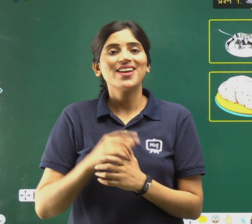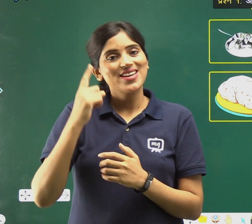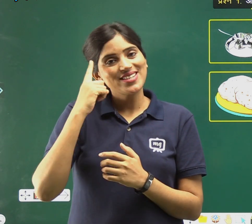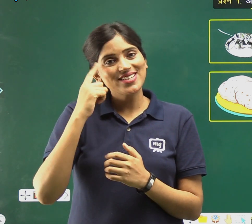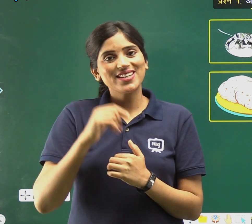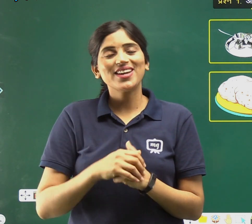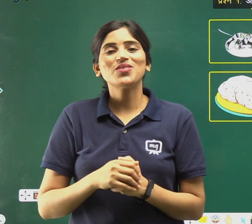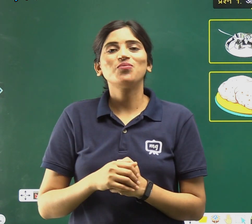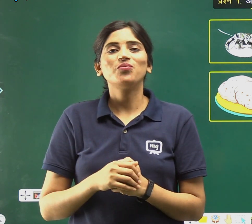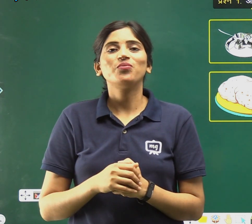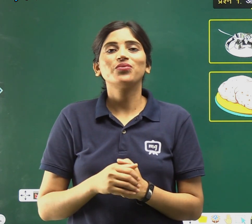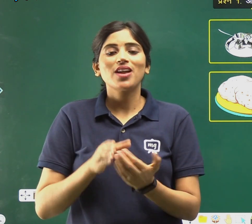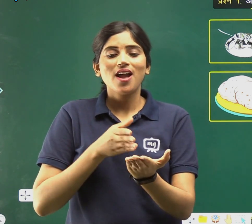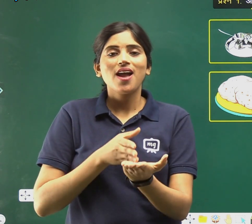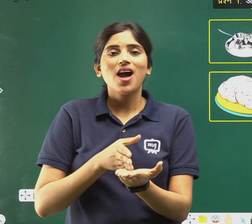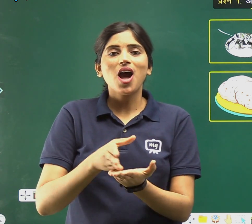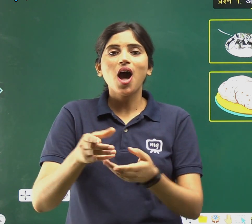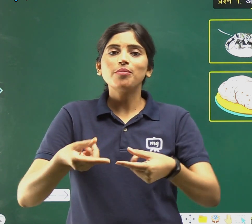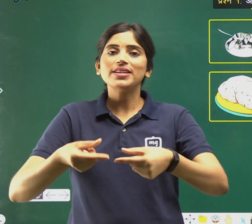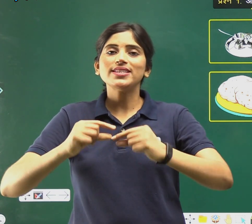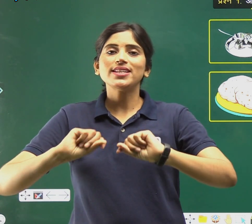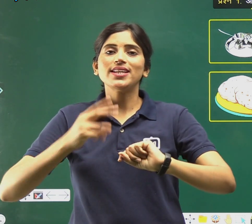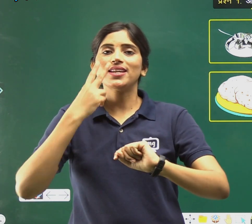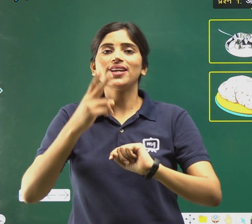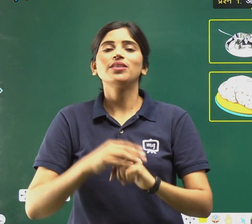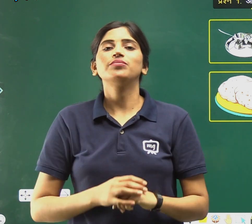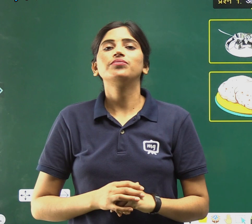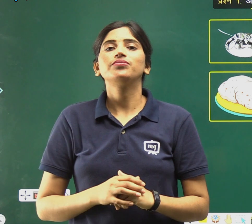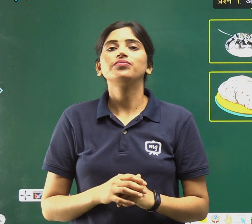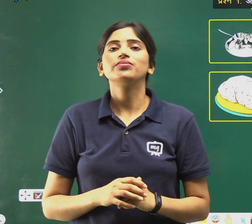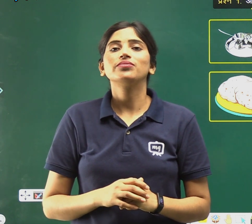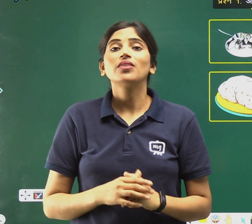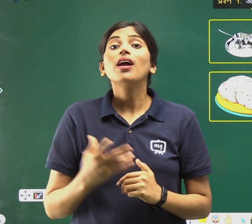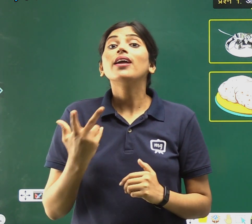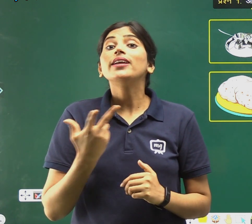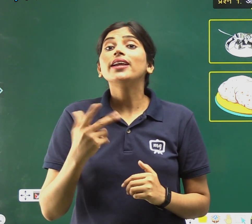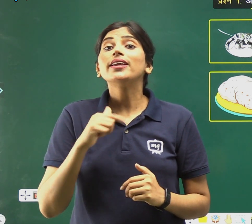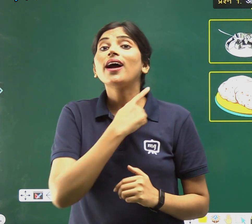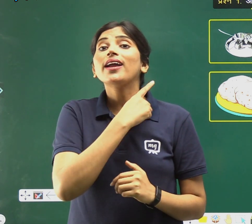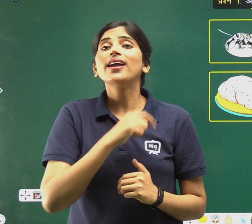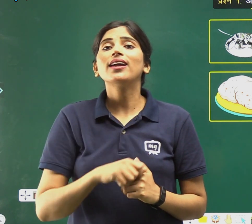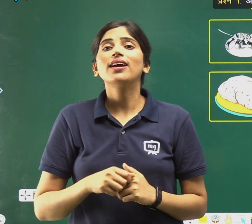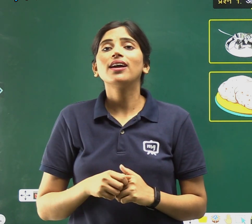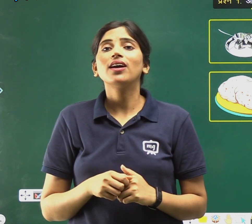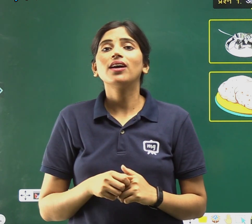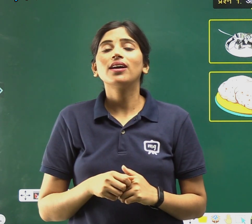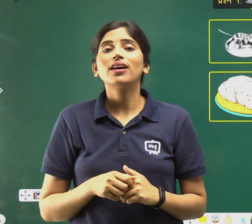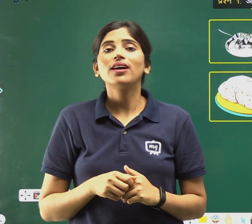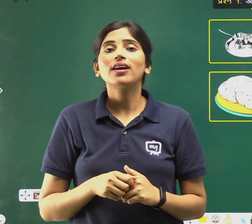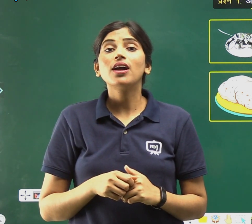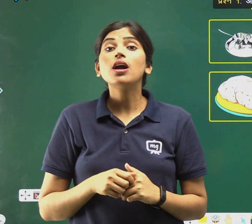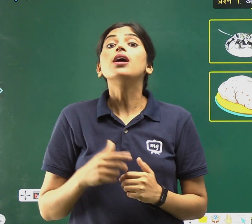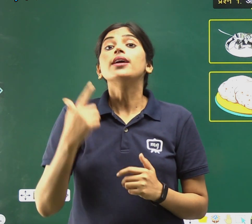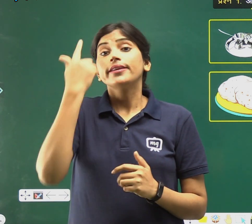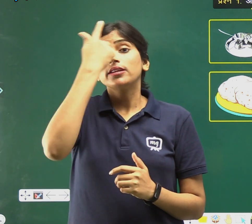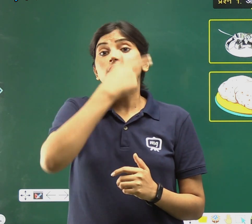ठीक है? आप नीचे देखें, क्या है बच्चों ये? किसका